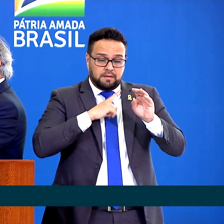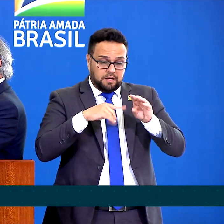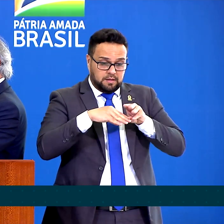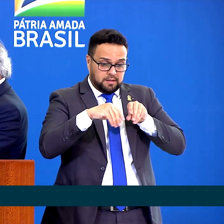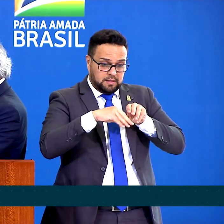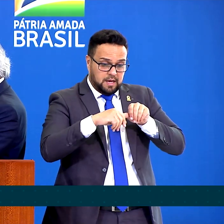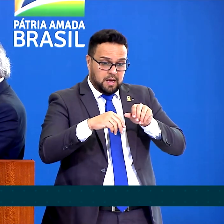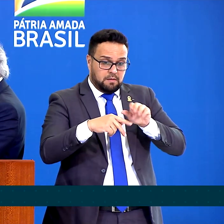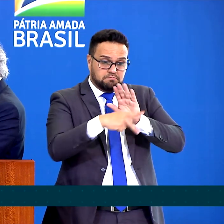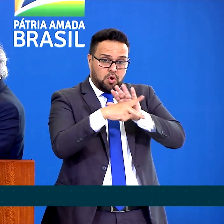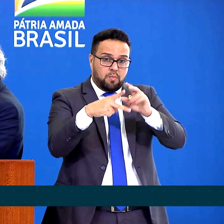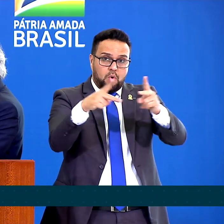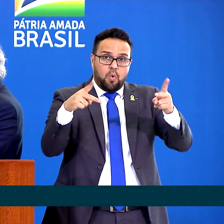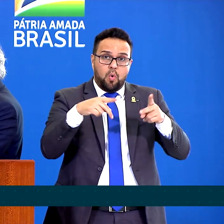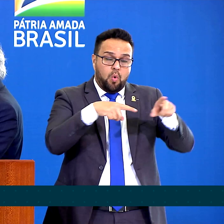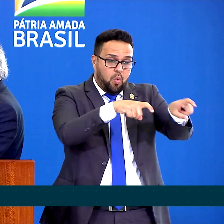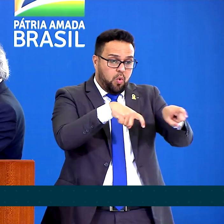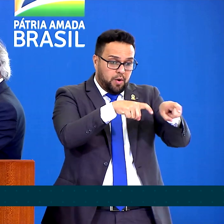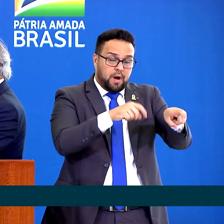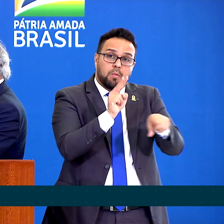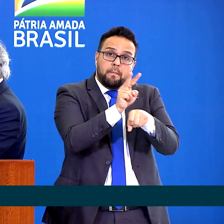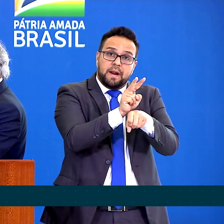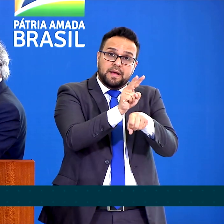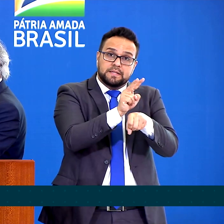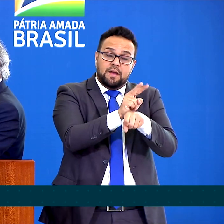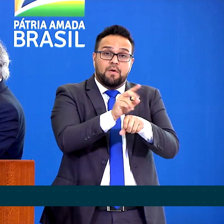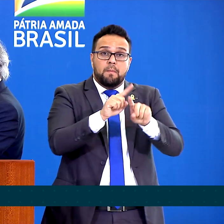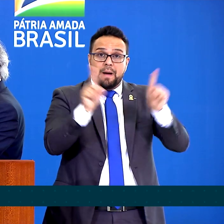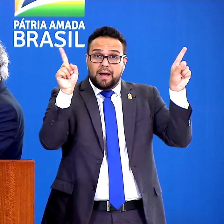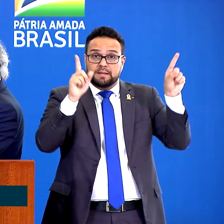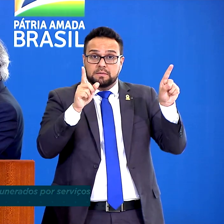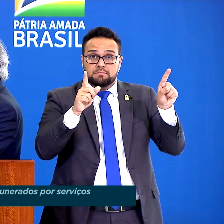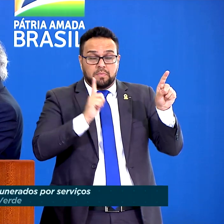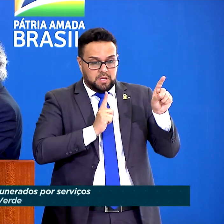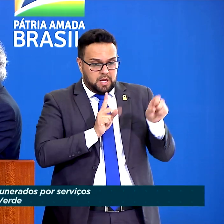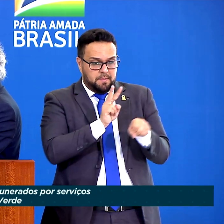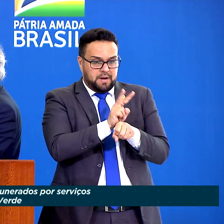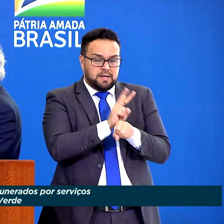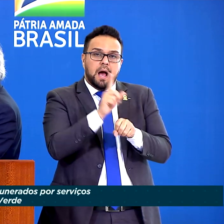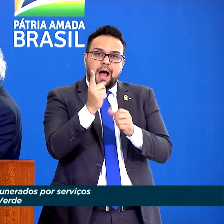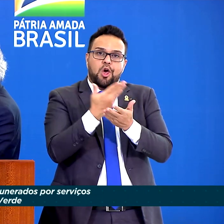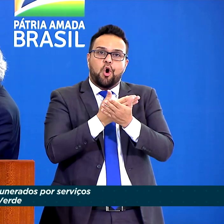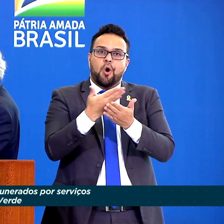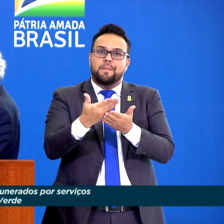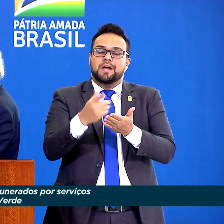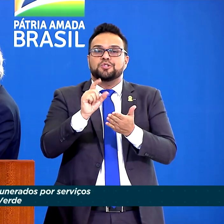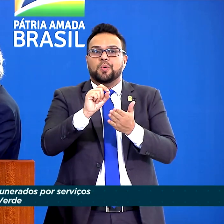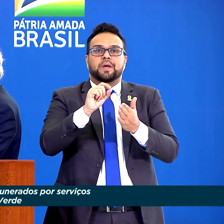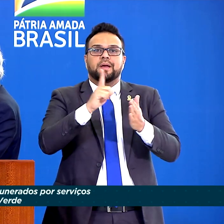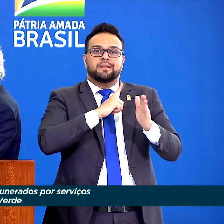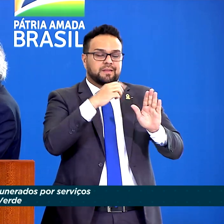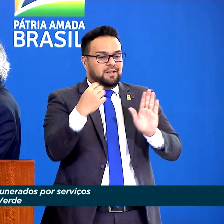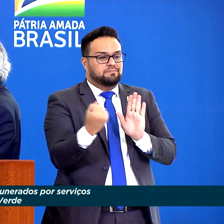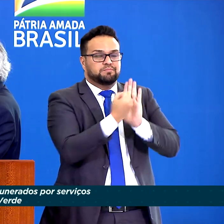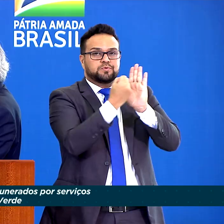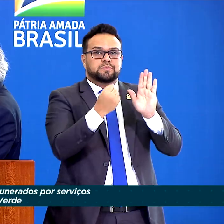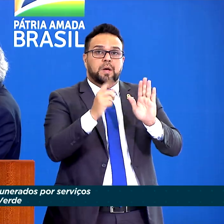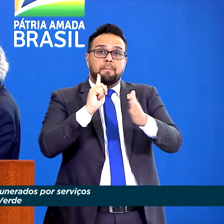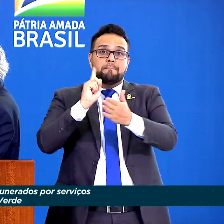ao mesmo tempo que está produzindo, mas preserva, ele começa a receber pela primeira vez